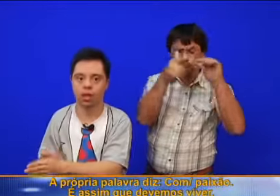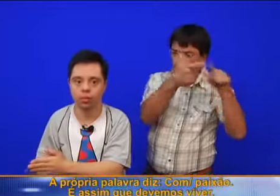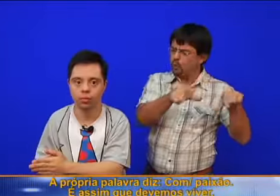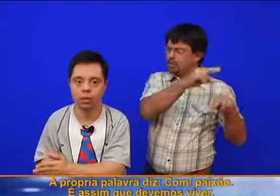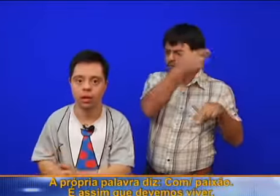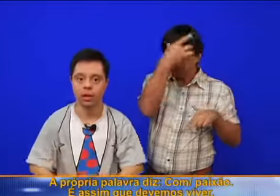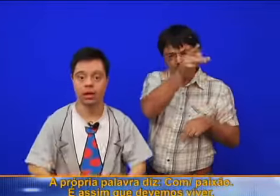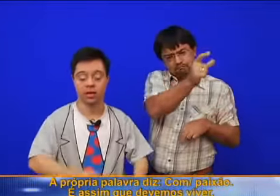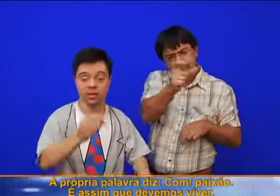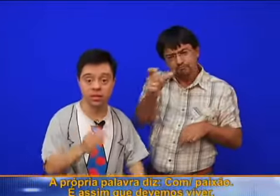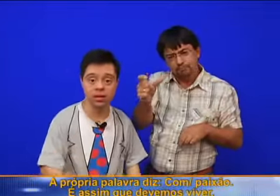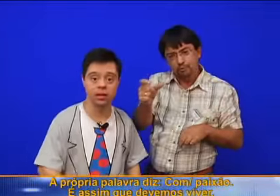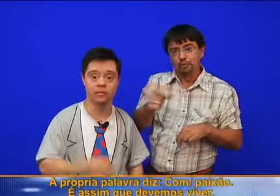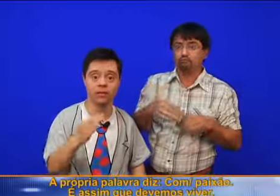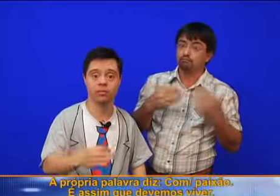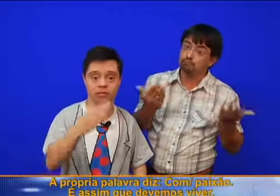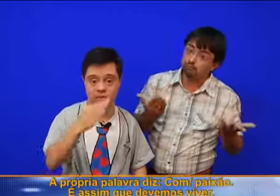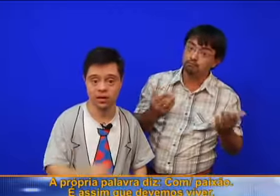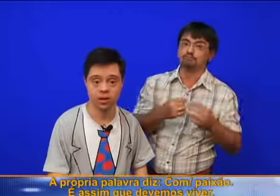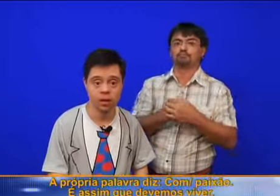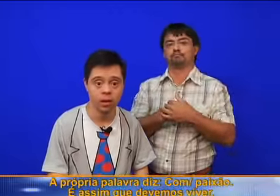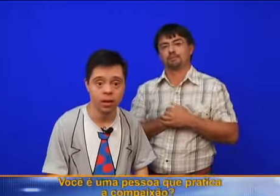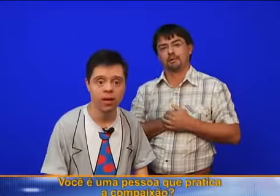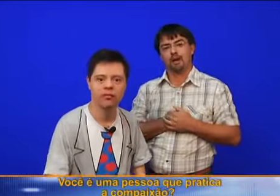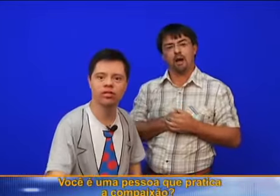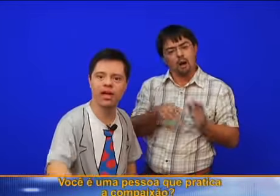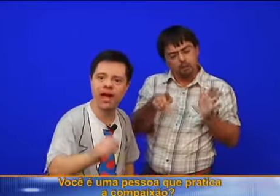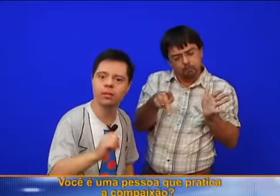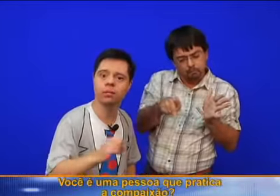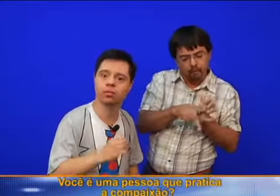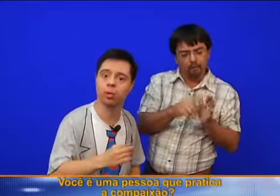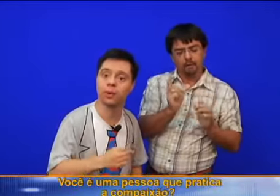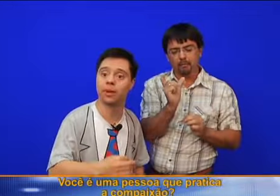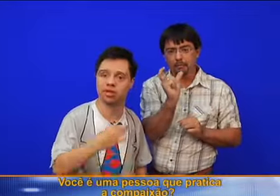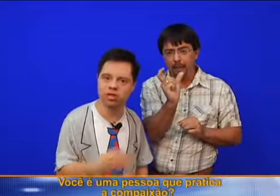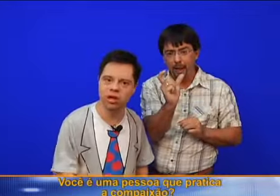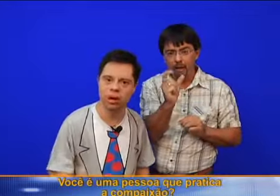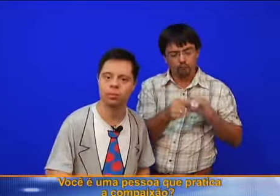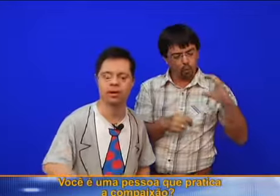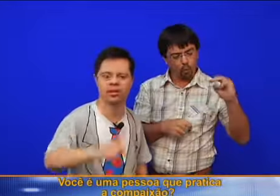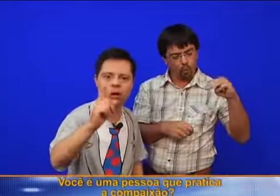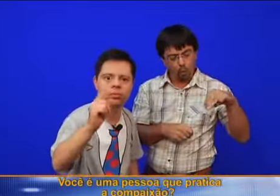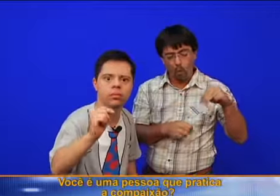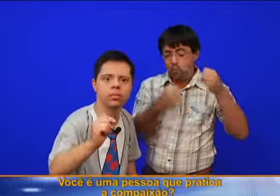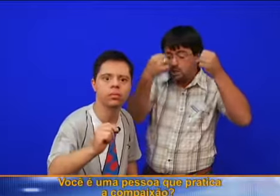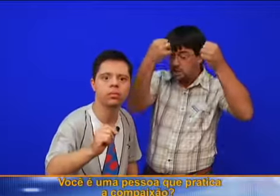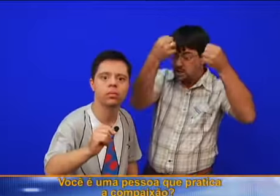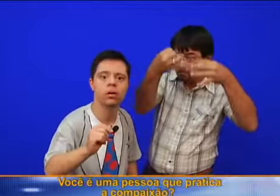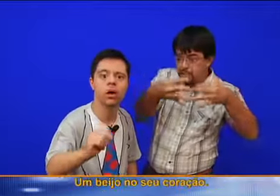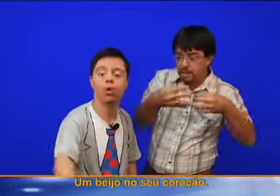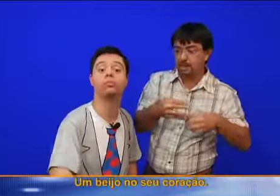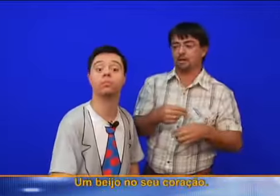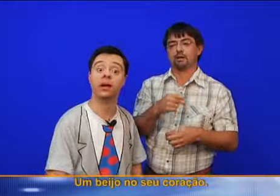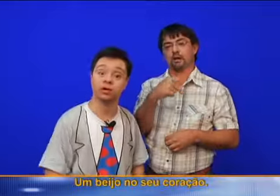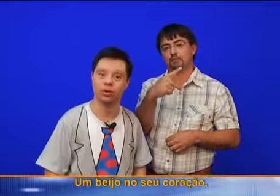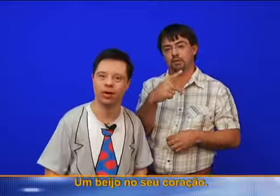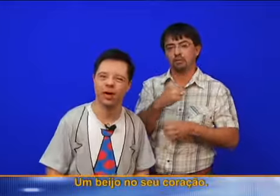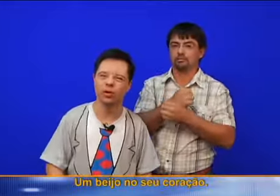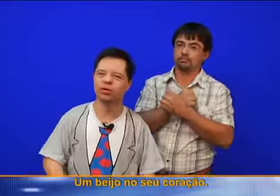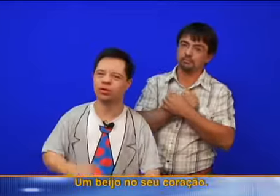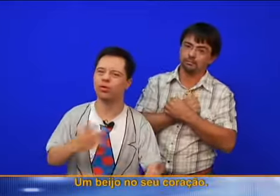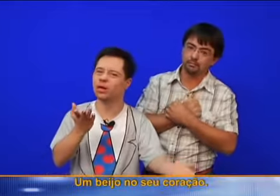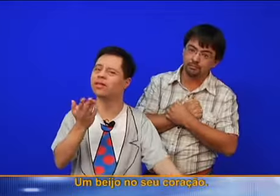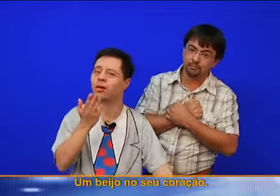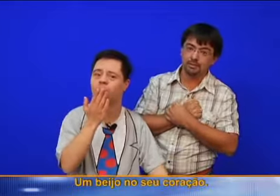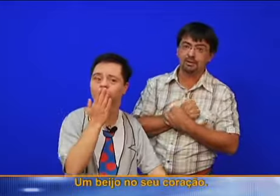Compaixão. É assim que devemos viver. Você é uma pessoa que pratica compaixão? Um beijo